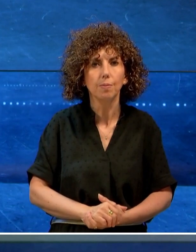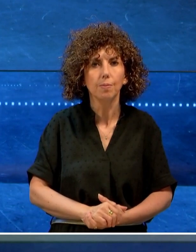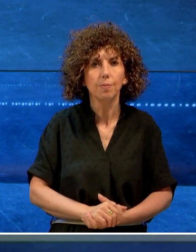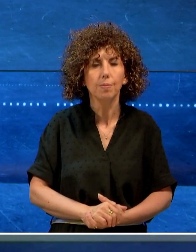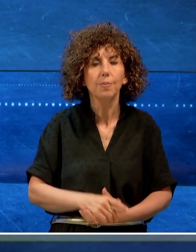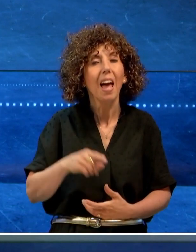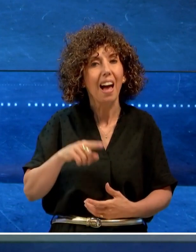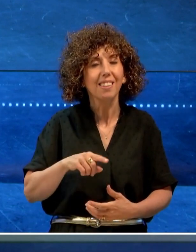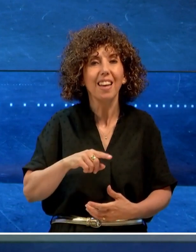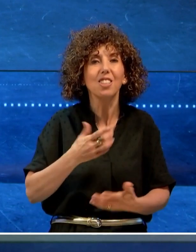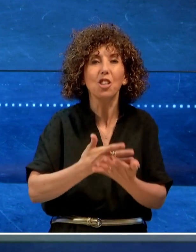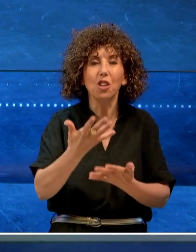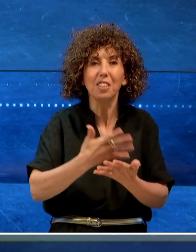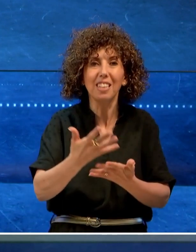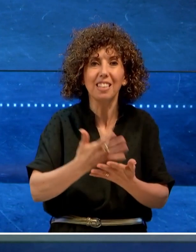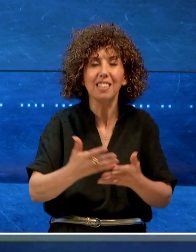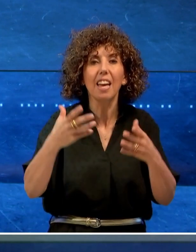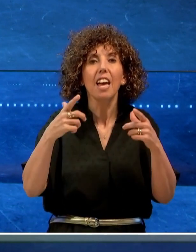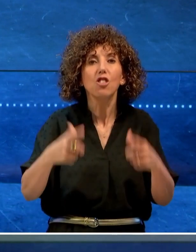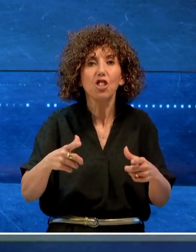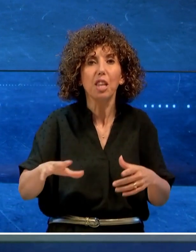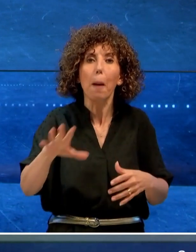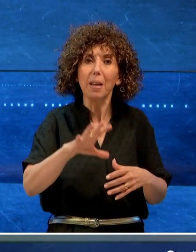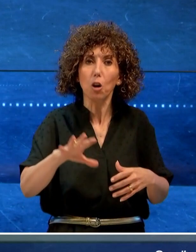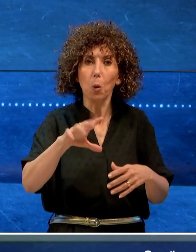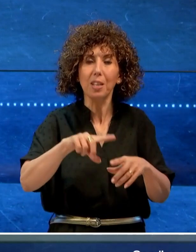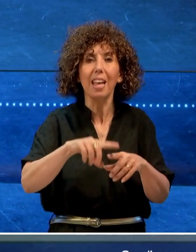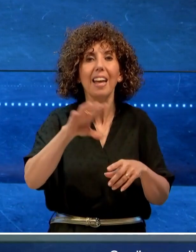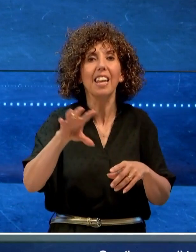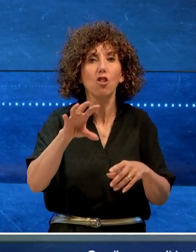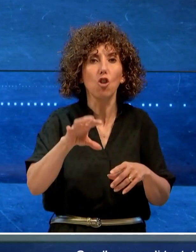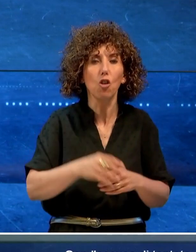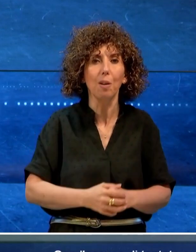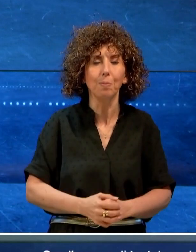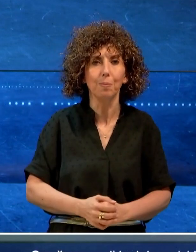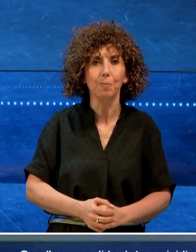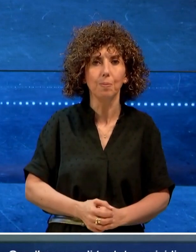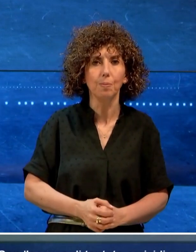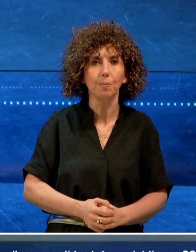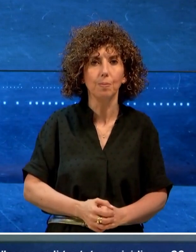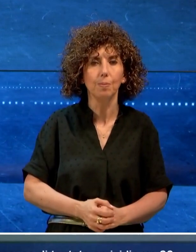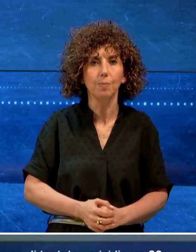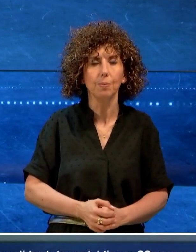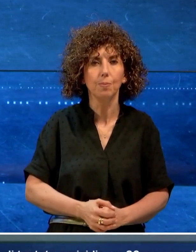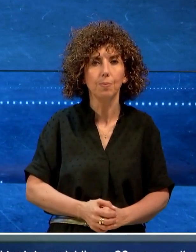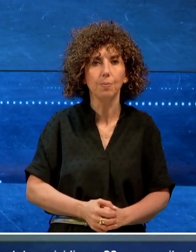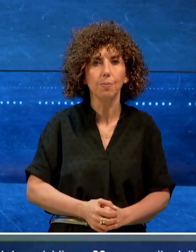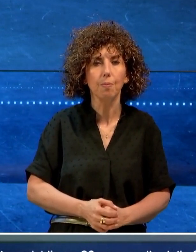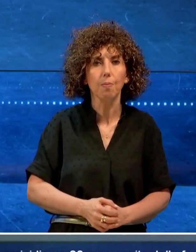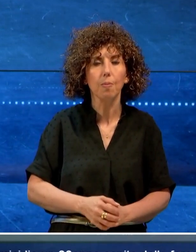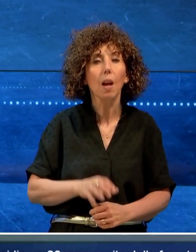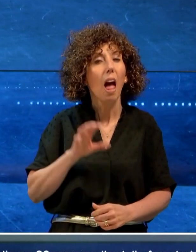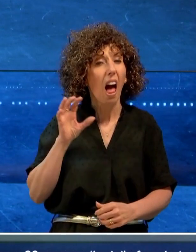E adesso le notizie provenienti dall'area metropolitana e dalla regione. Con l'accusa di